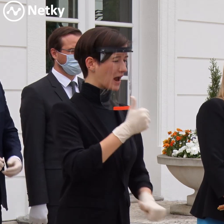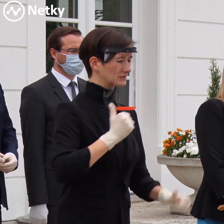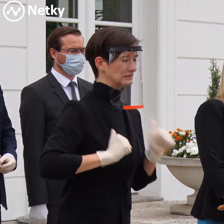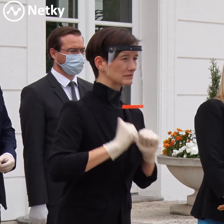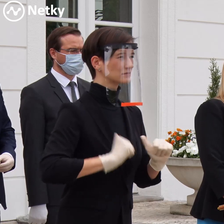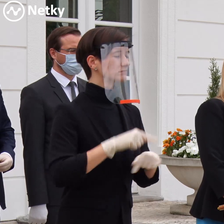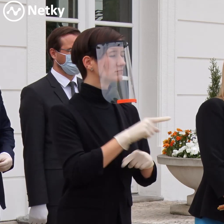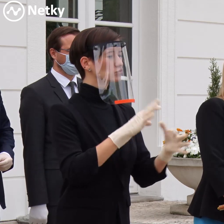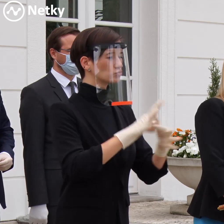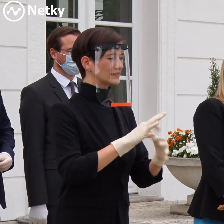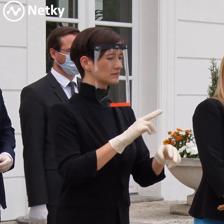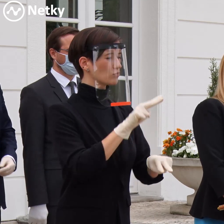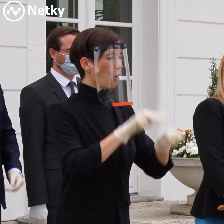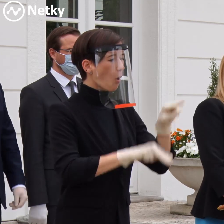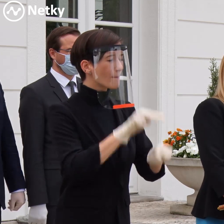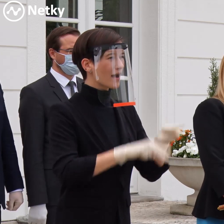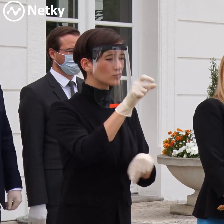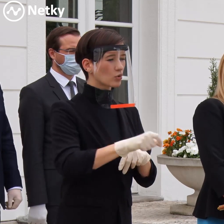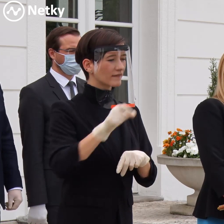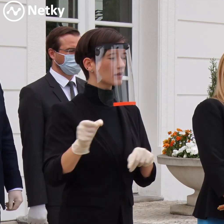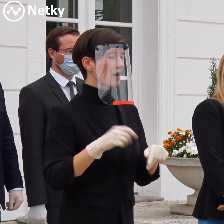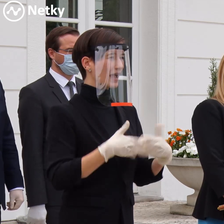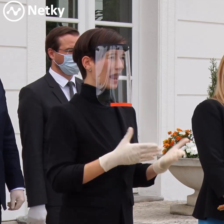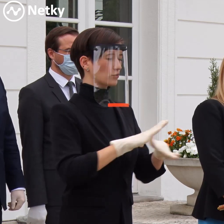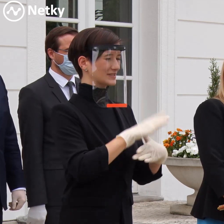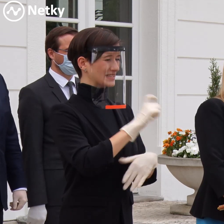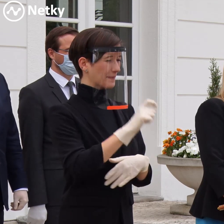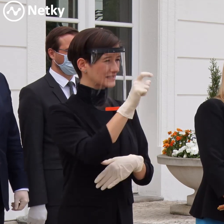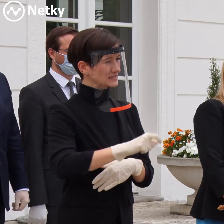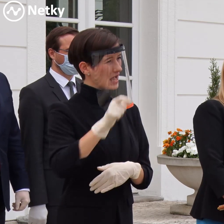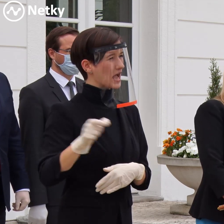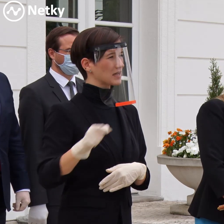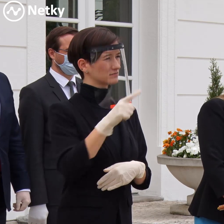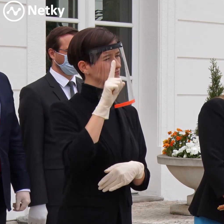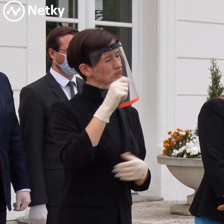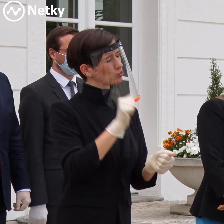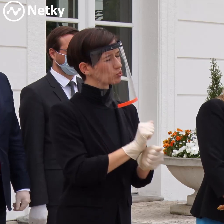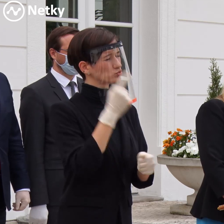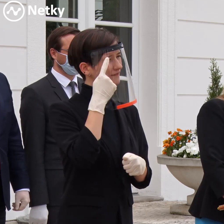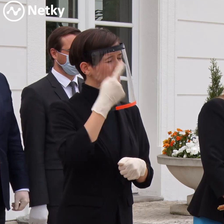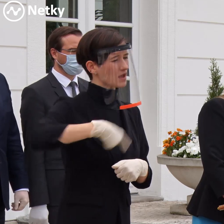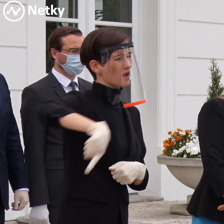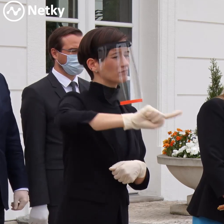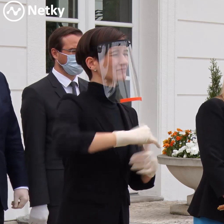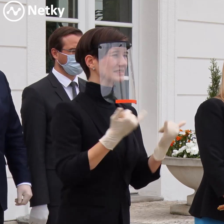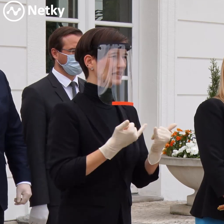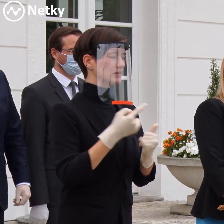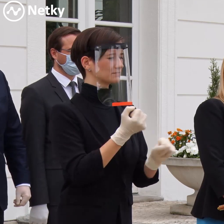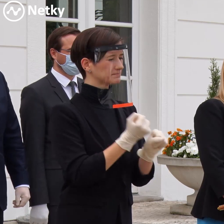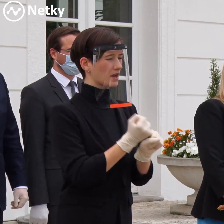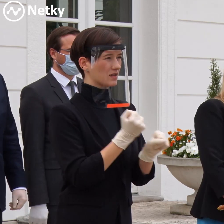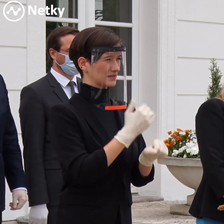ošetrovateľi alebo opatrovateľky odvádzajú naozaj mimoriadne náročnú prácu. Sú aj pod verejným tlakom.